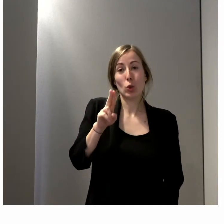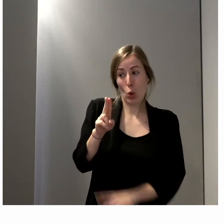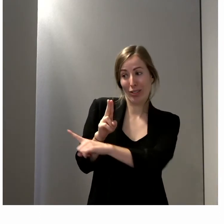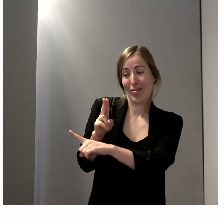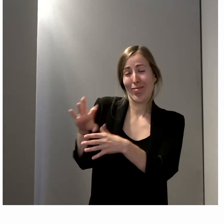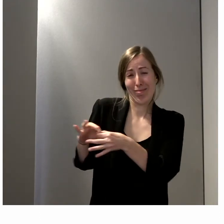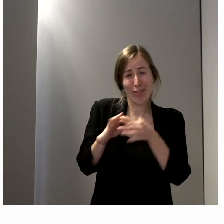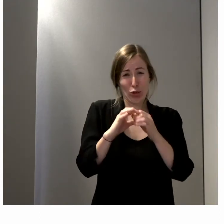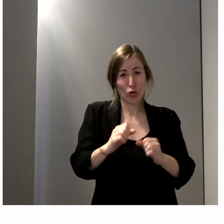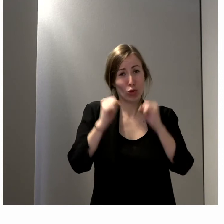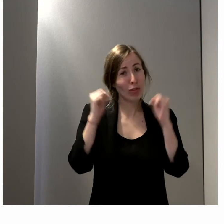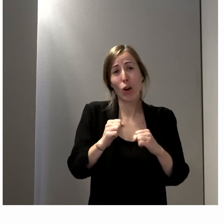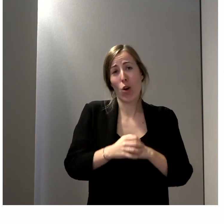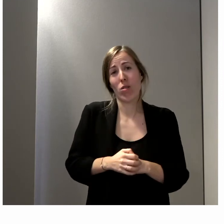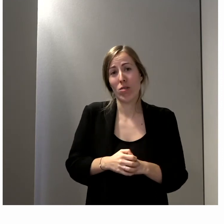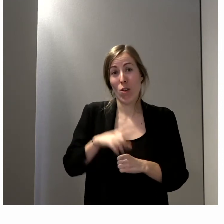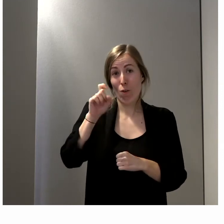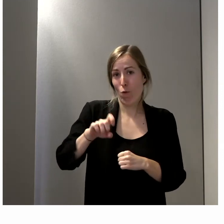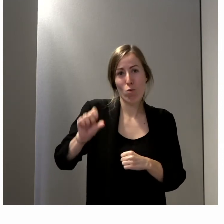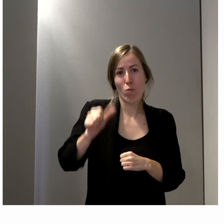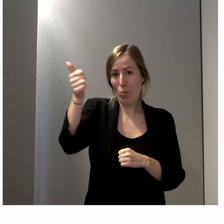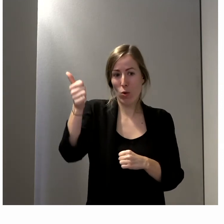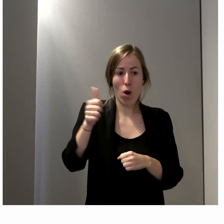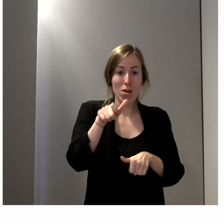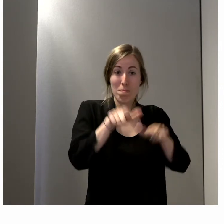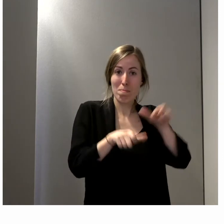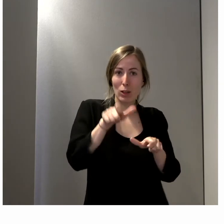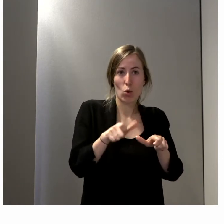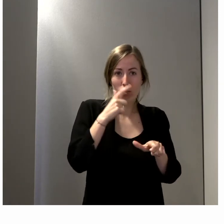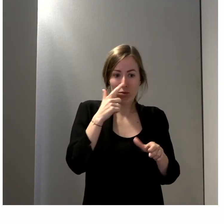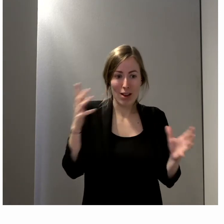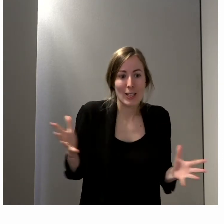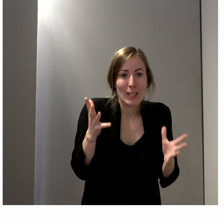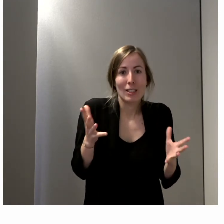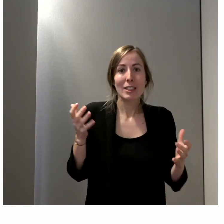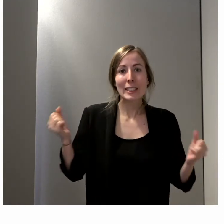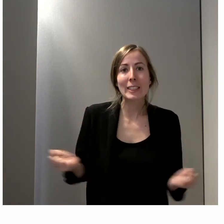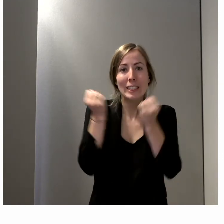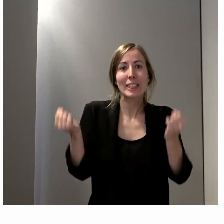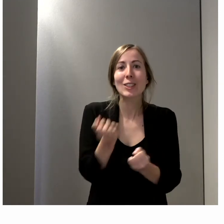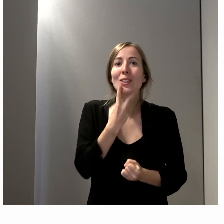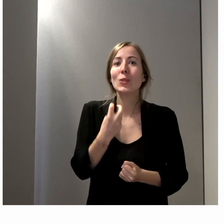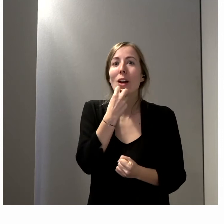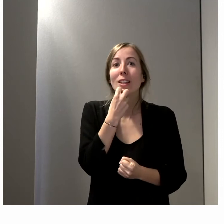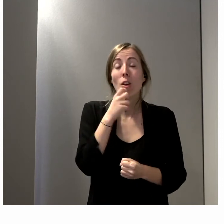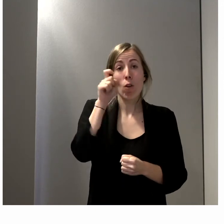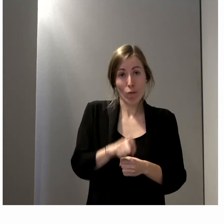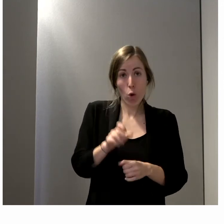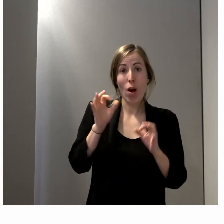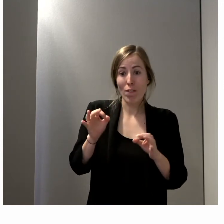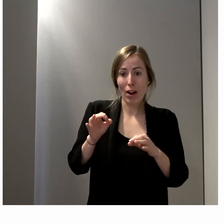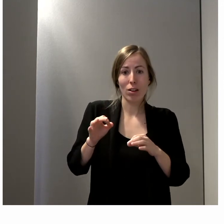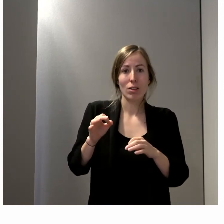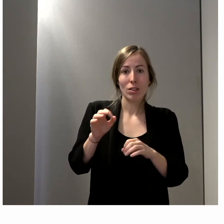investir le champ de l'action citoyenne, c'est-à-dire il faut plus de personnes en situation de handicap